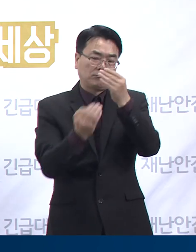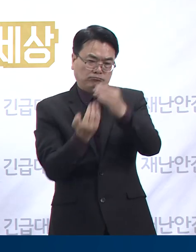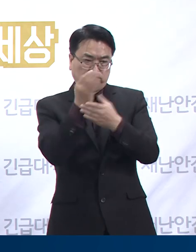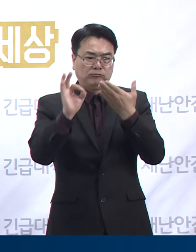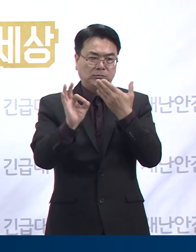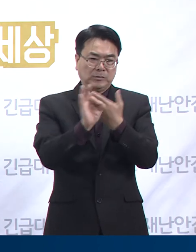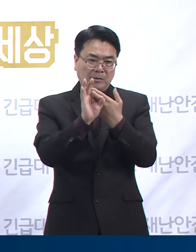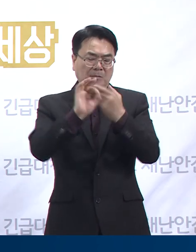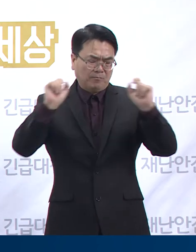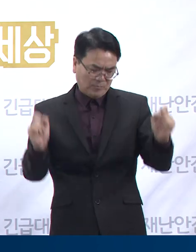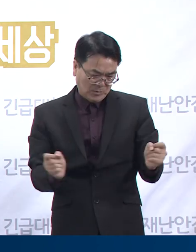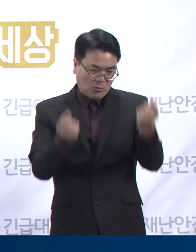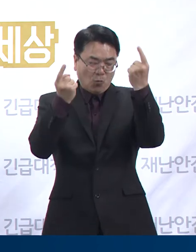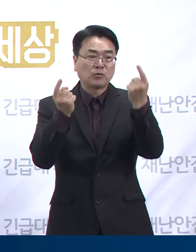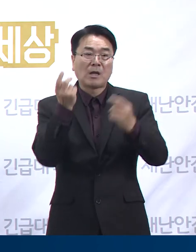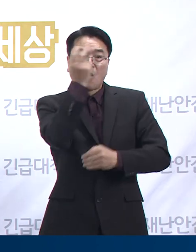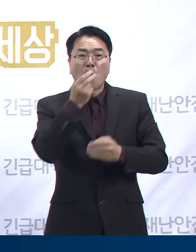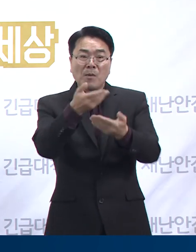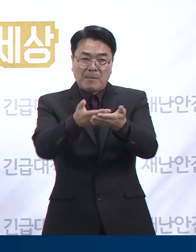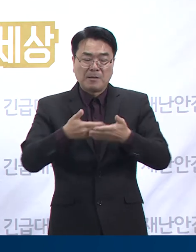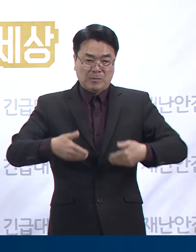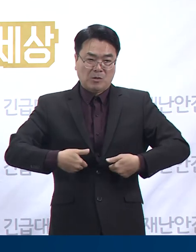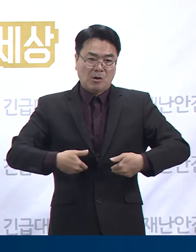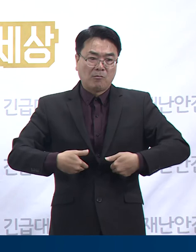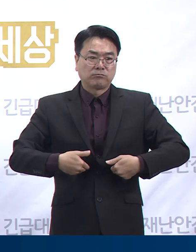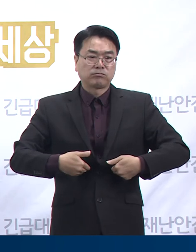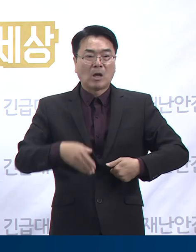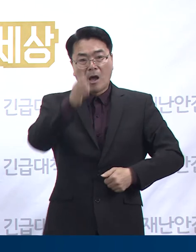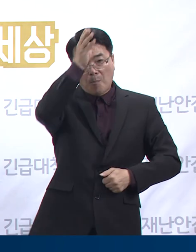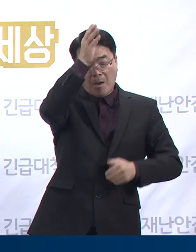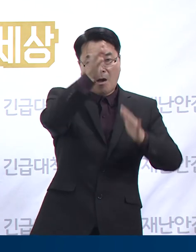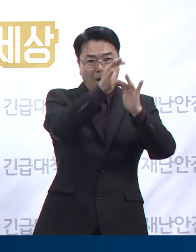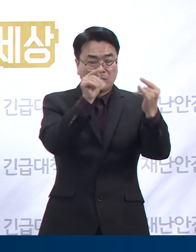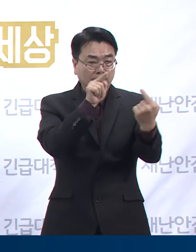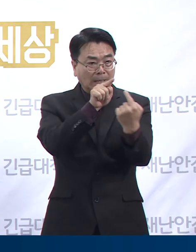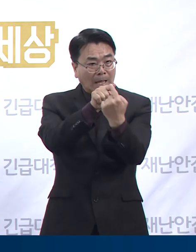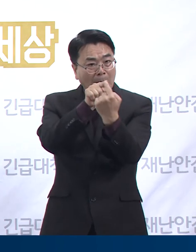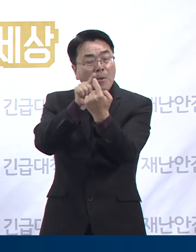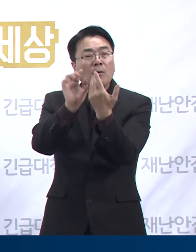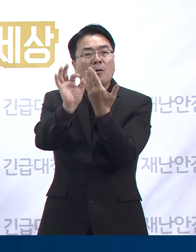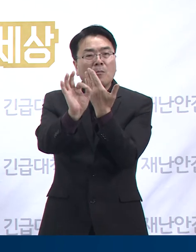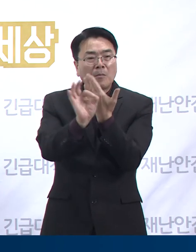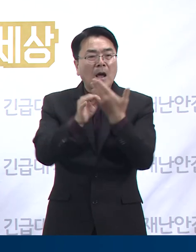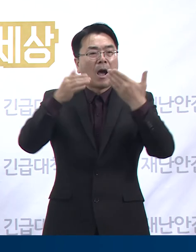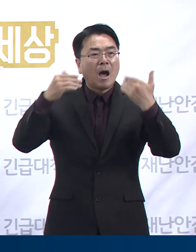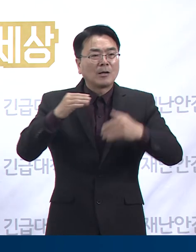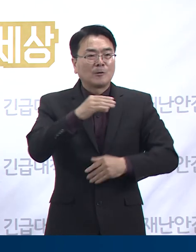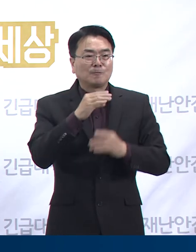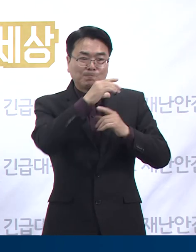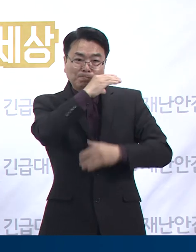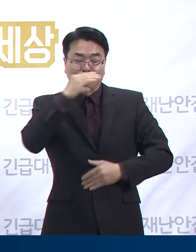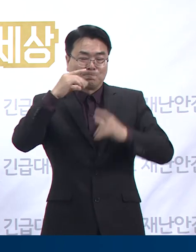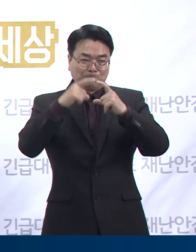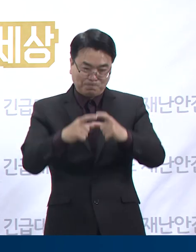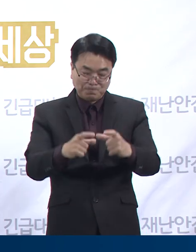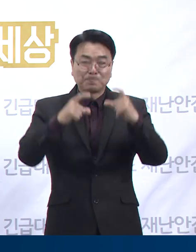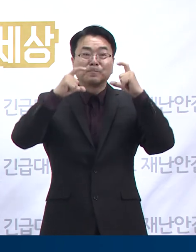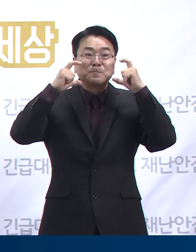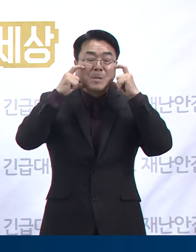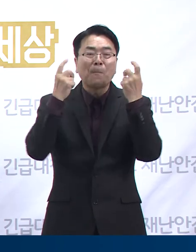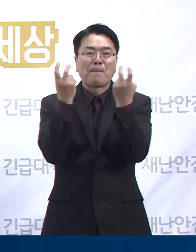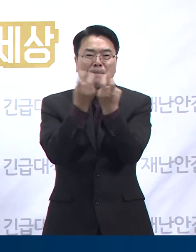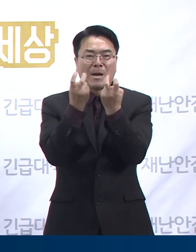받아주시기 바랍니다. 환자나 간병인들과 대면 접촉을 하게 될 시에는 상시 올바르게 마스크를 착용해 주시고